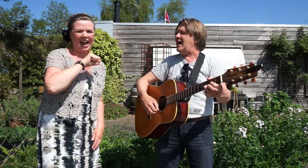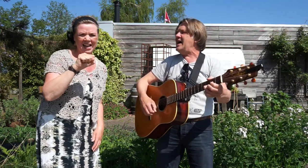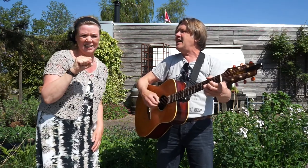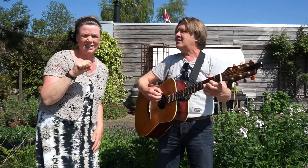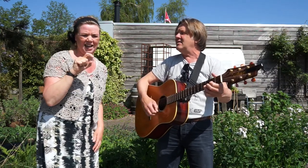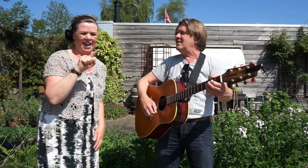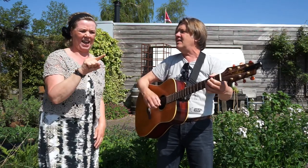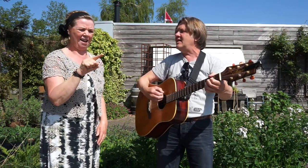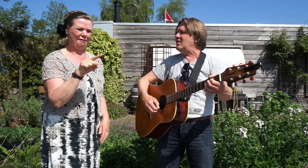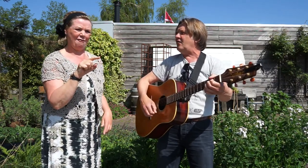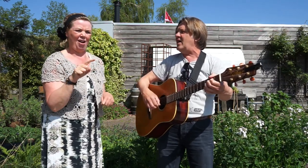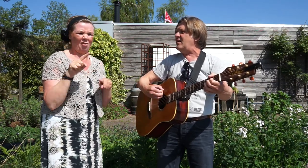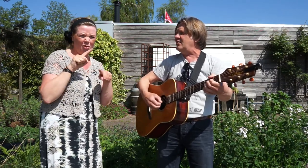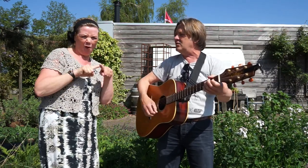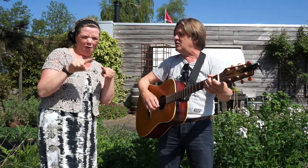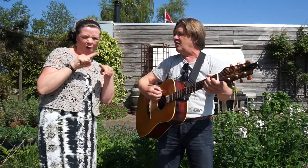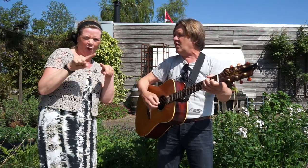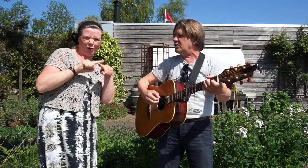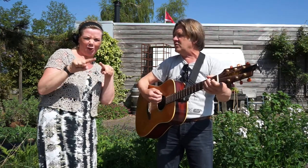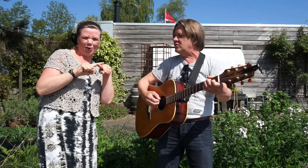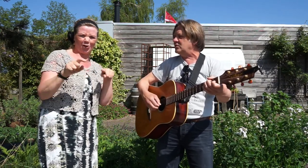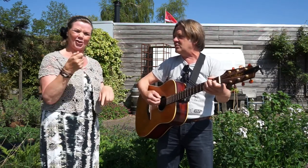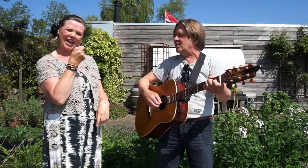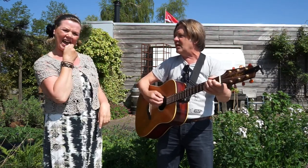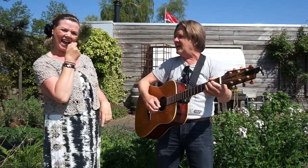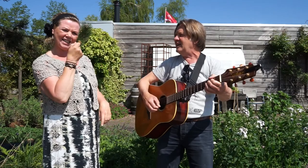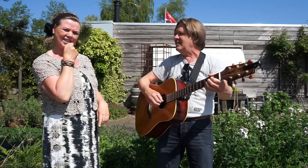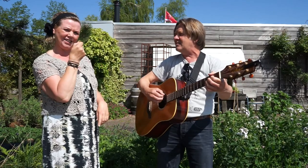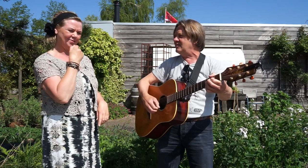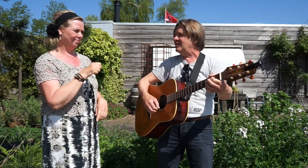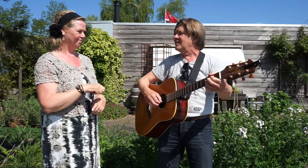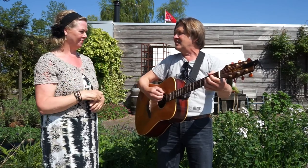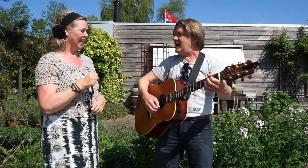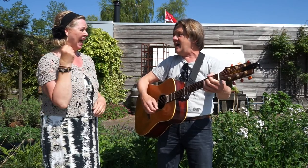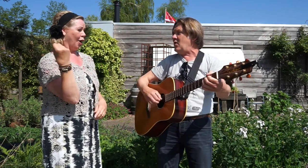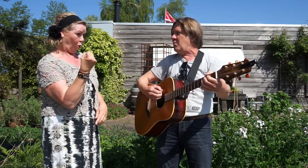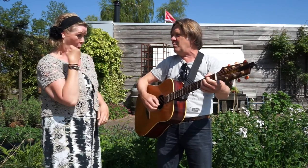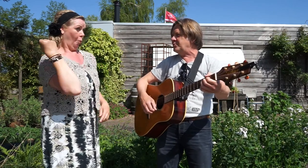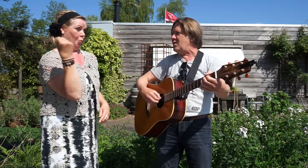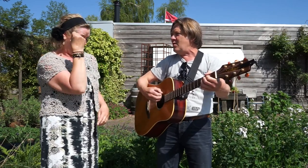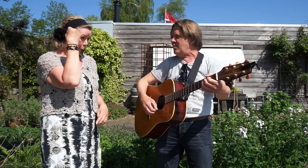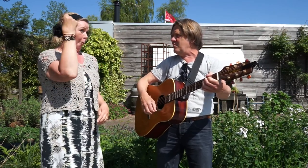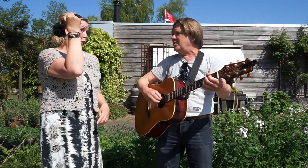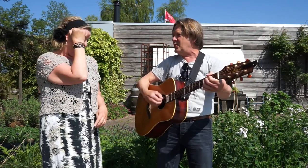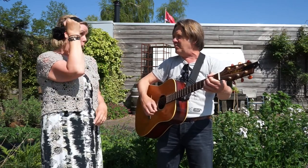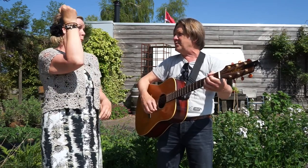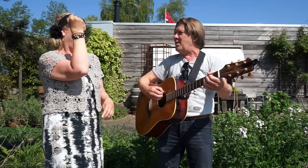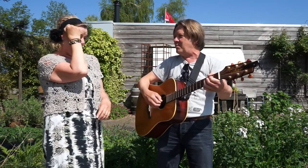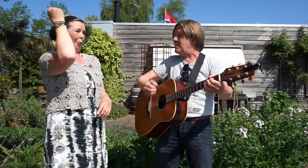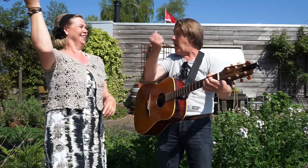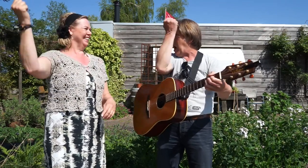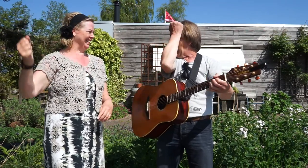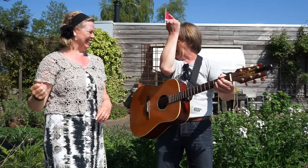Geitje heeft van de wappeltjes vergeten. Daarom kom het op het op. Haha.